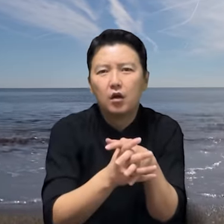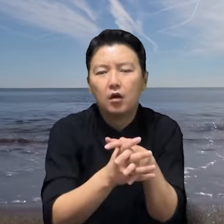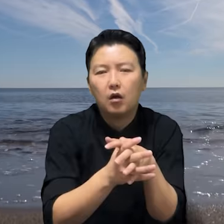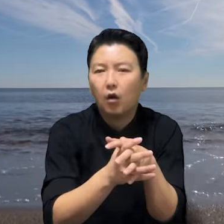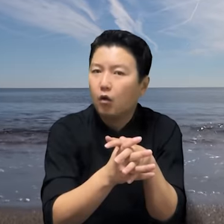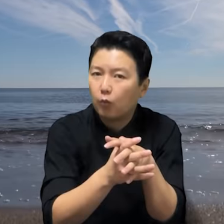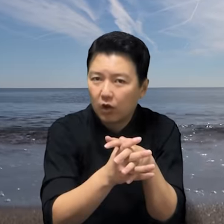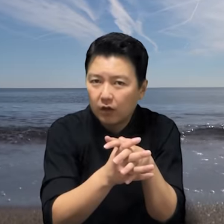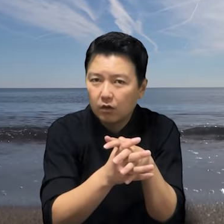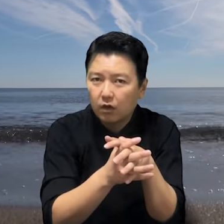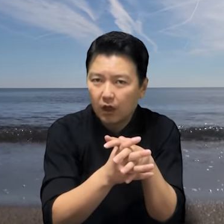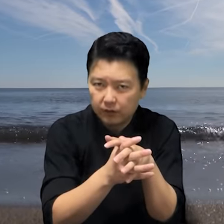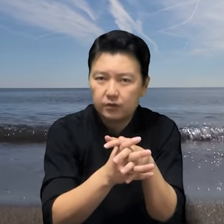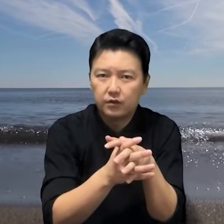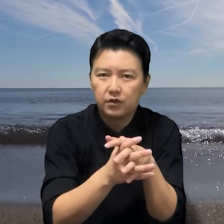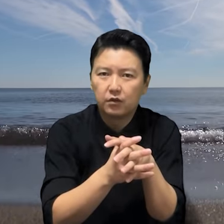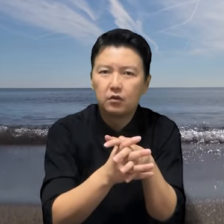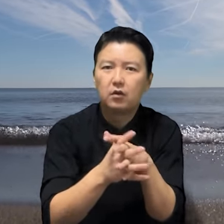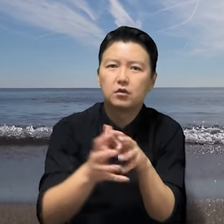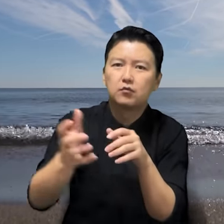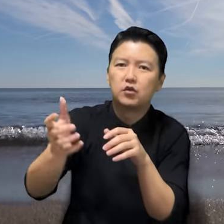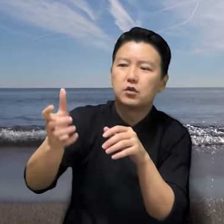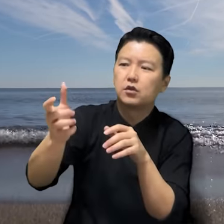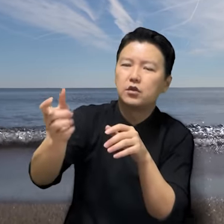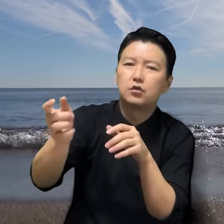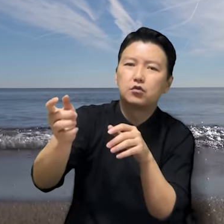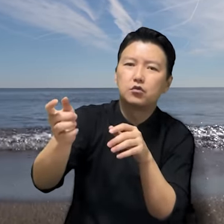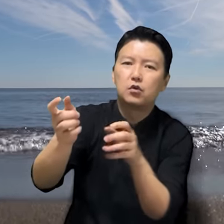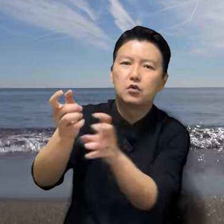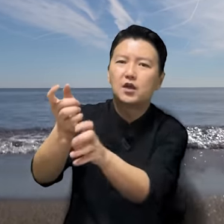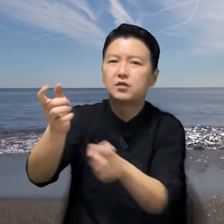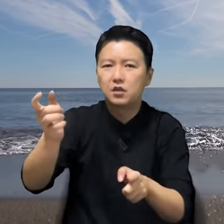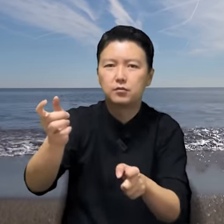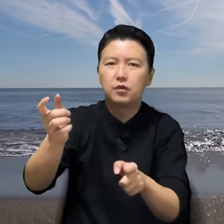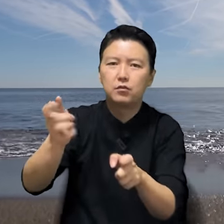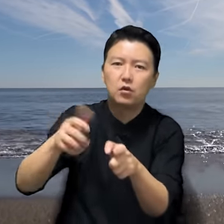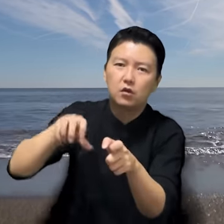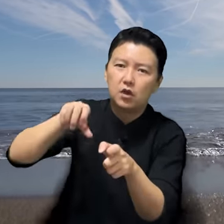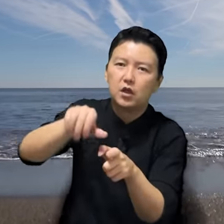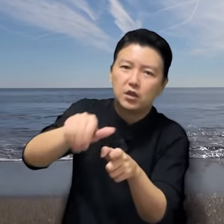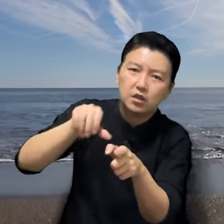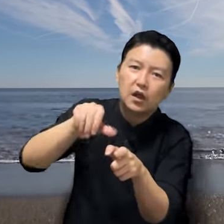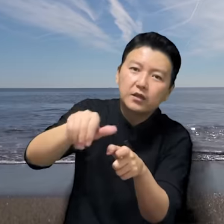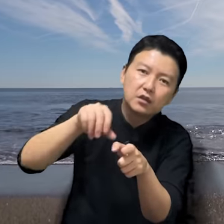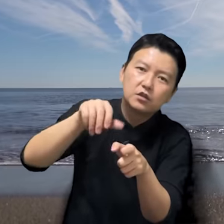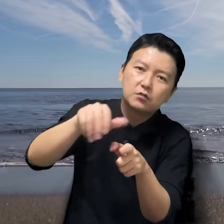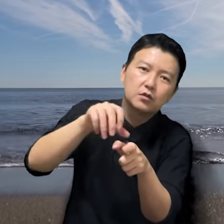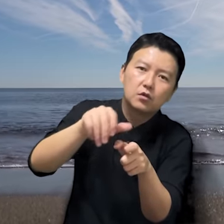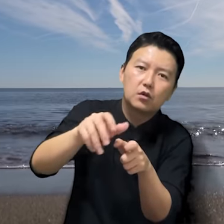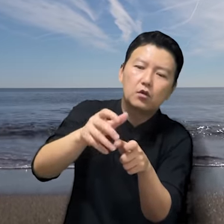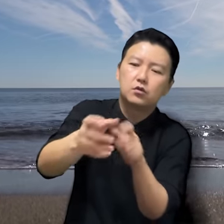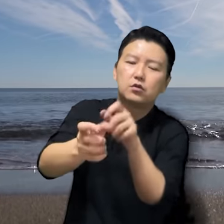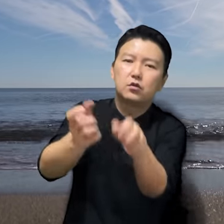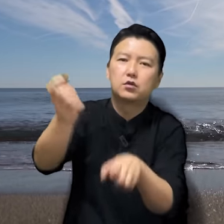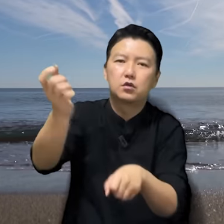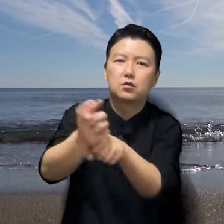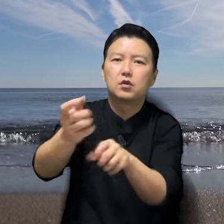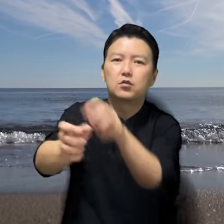어? 몰라요? 알려드릴게요. 그럼 먼저 이거 누르고 탄창을 뽑고 이 탄약을 집어넣고 그리고 이렇게 턱 끼고